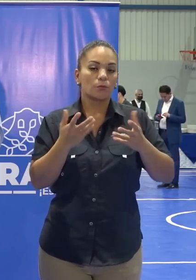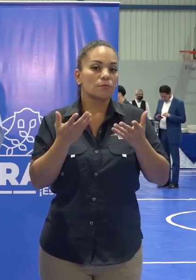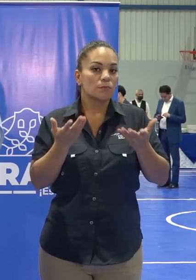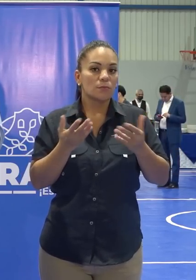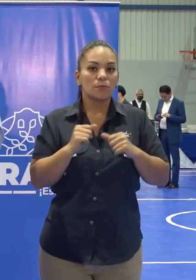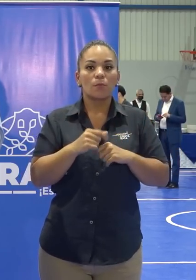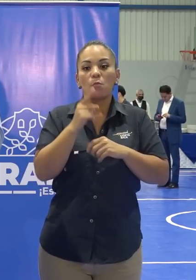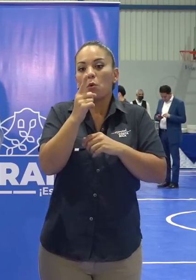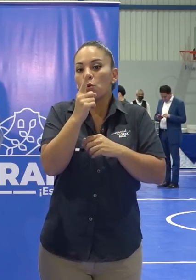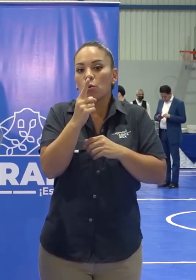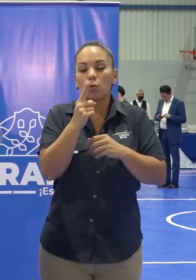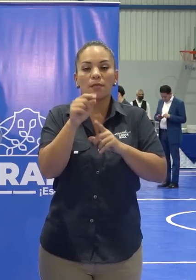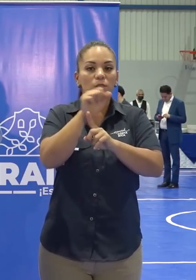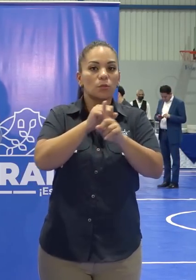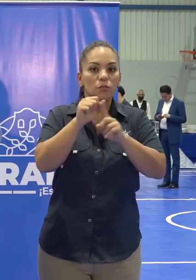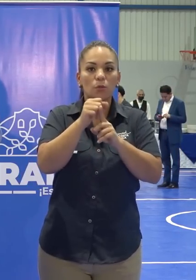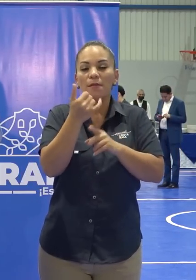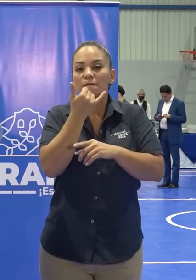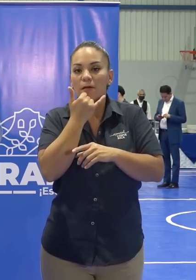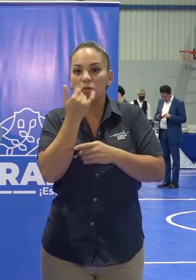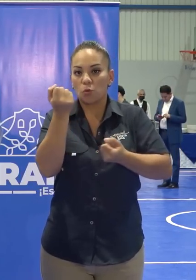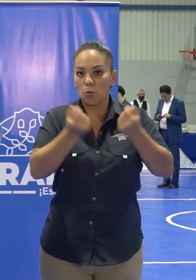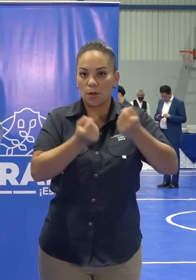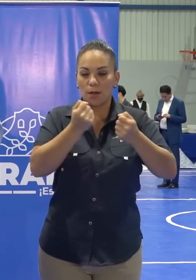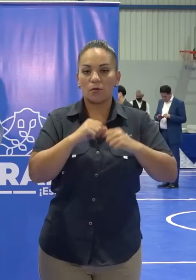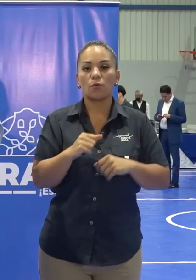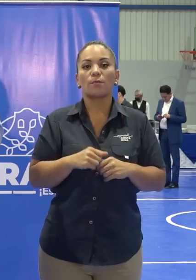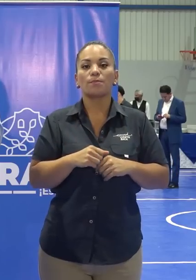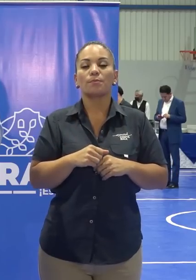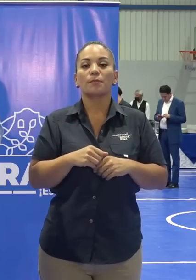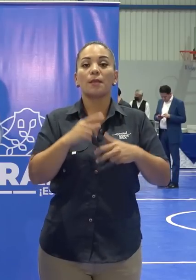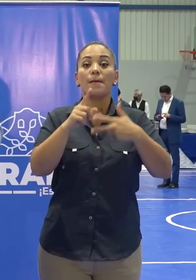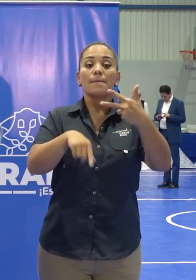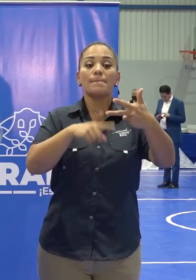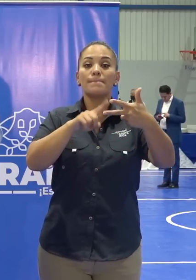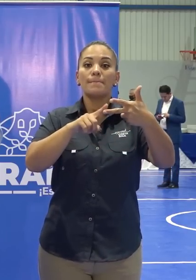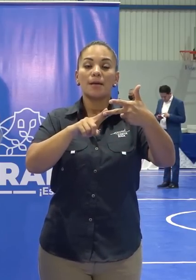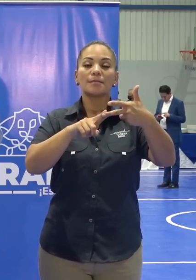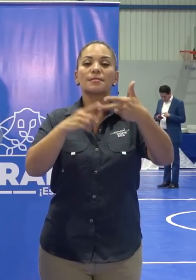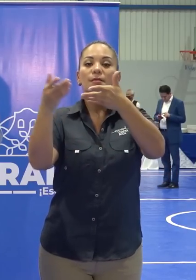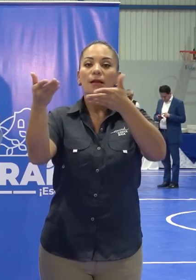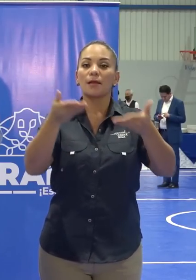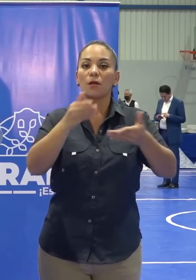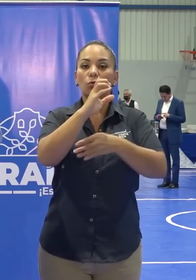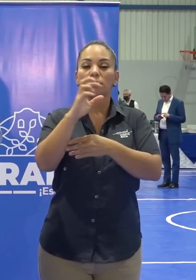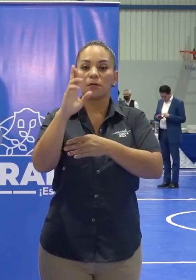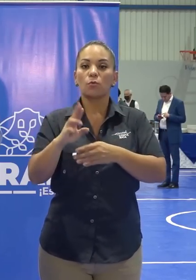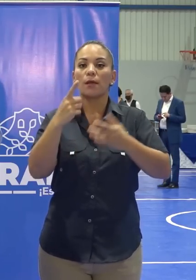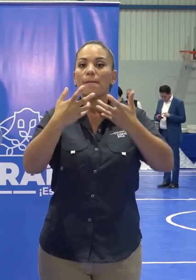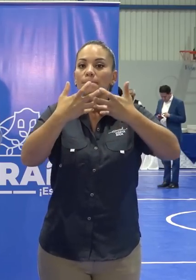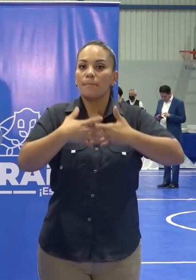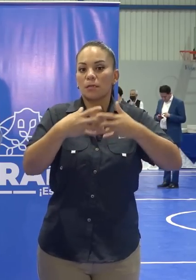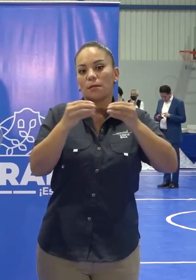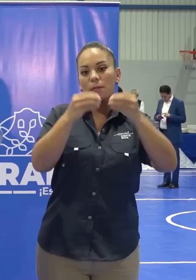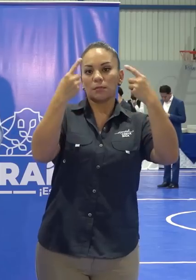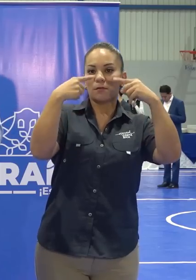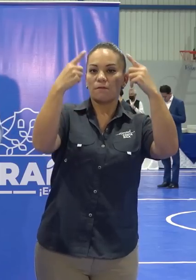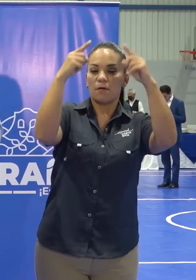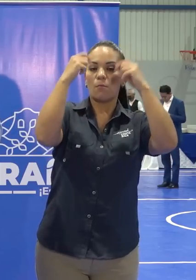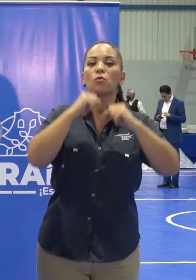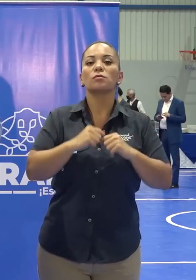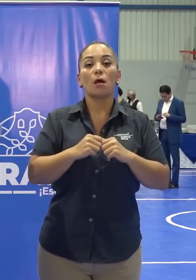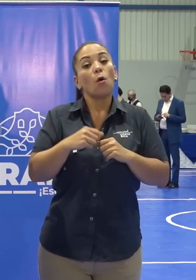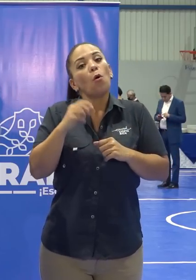de fallo de un vehículo particular. Y además, traer a Costa Rica la empresa más prestigiosa,